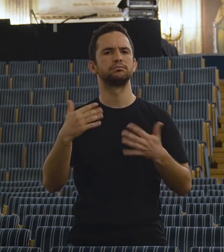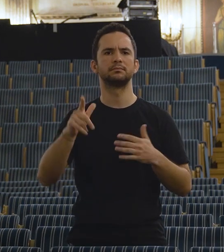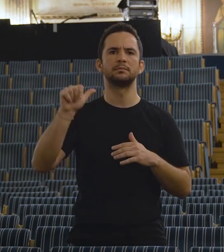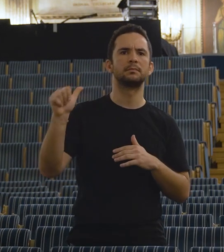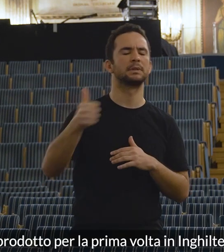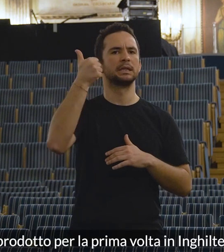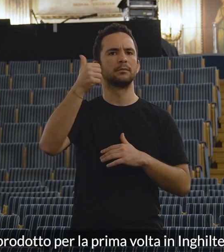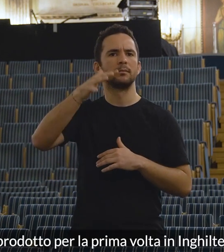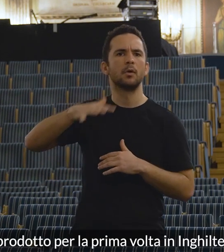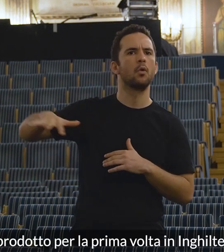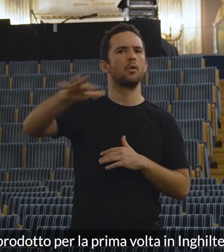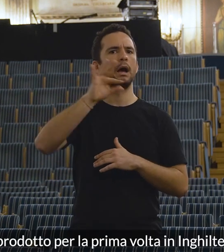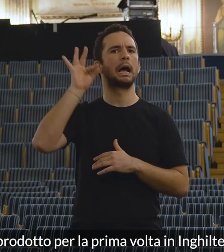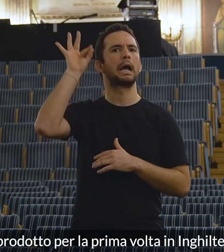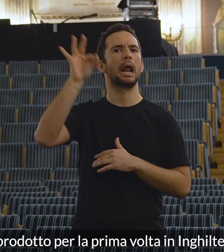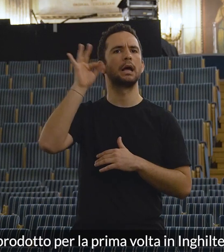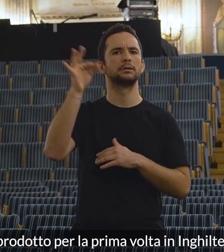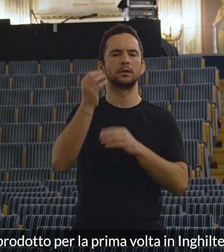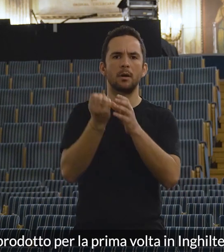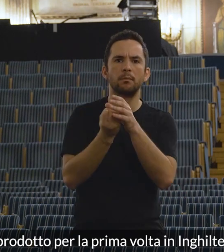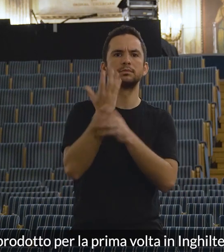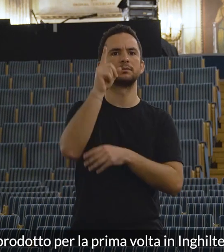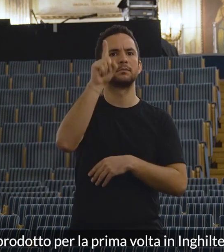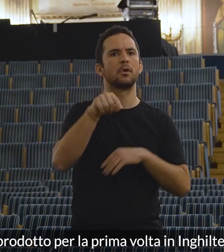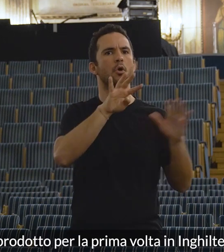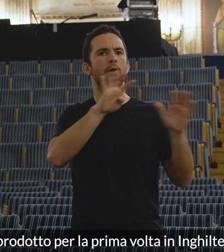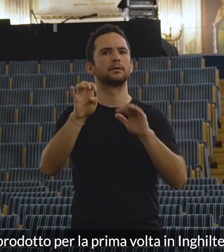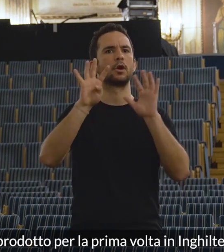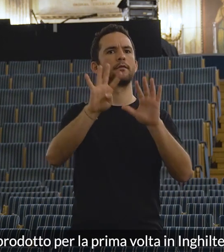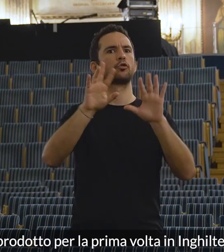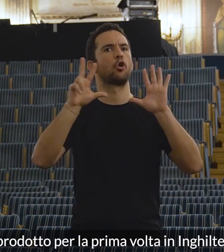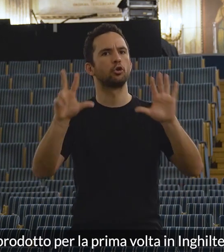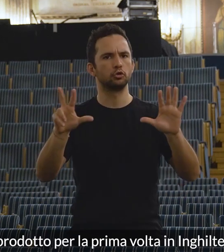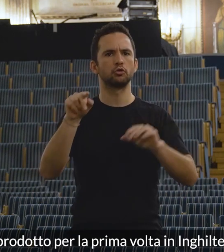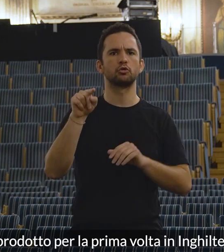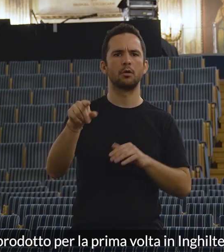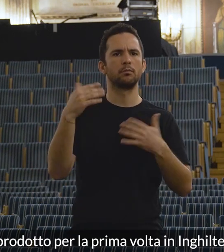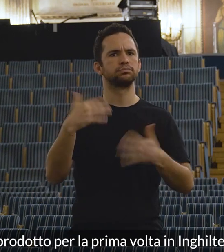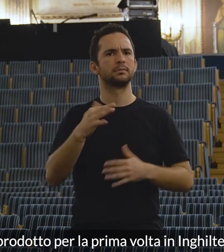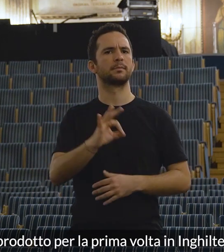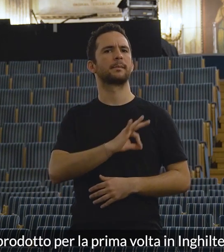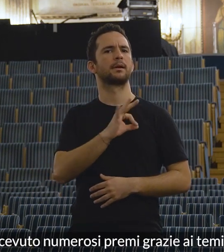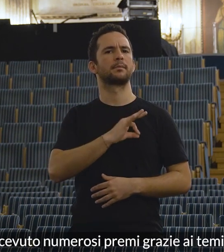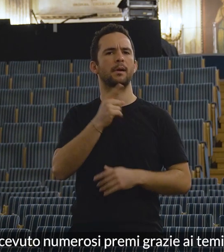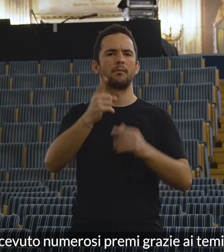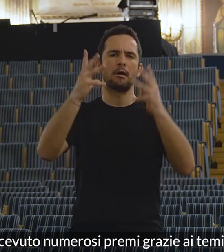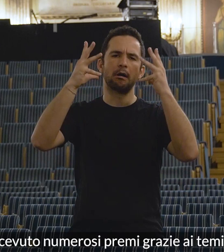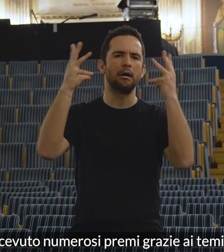È stato prodotto per la prima volta in Inghilterra nel 1998 e ha ricevuto